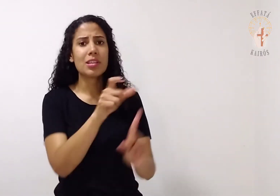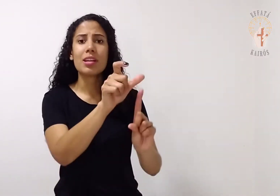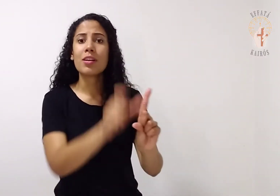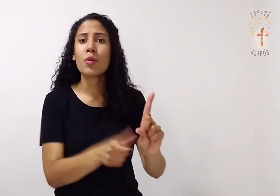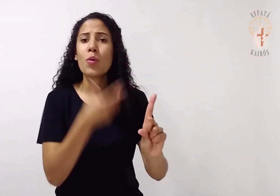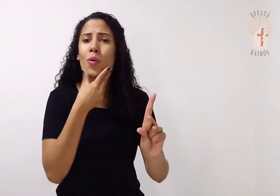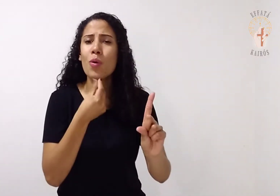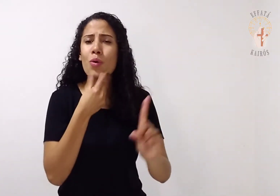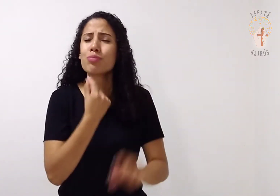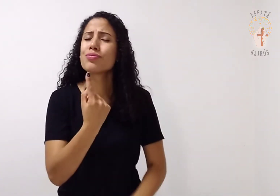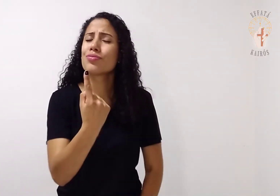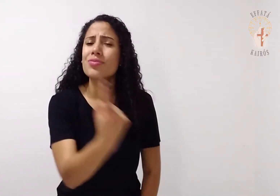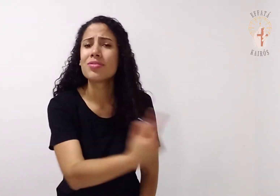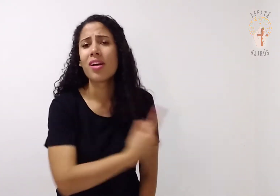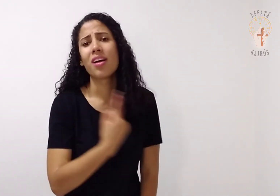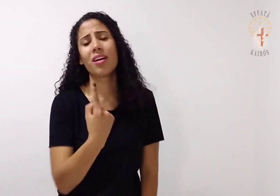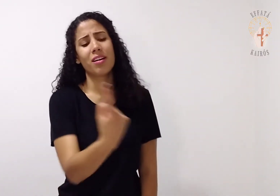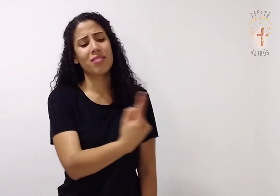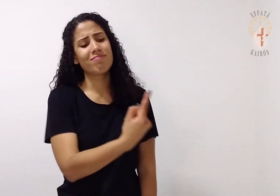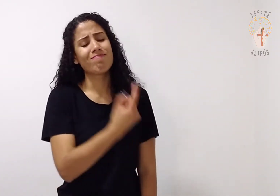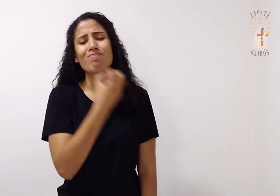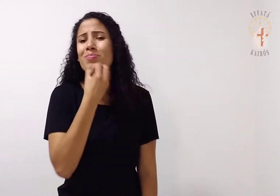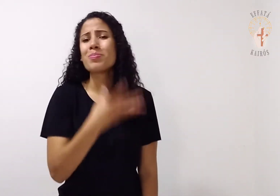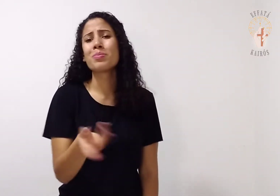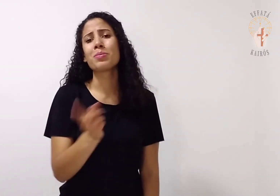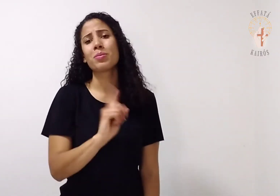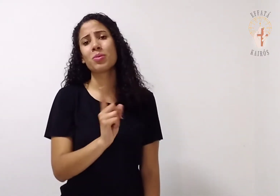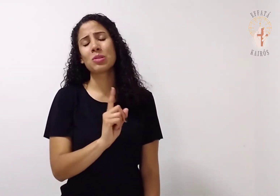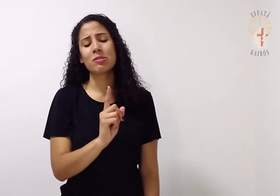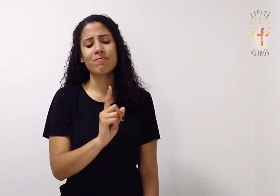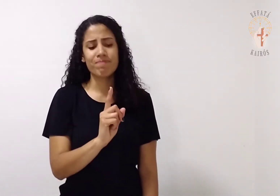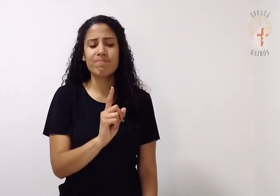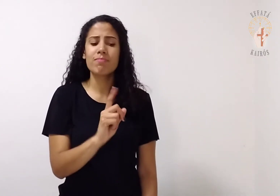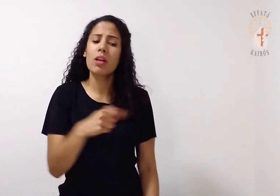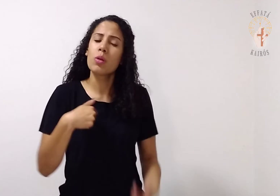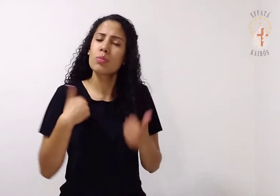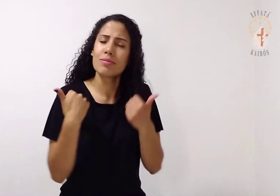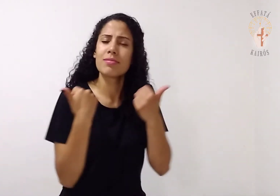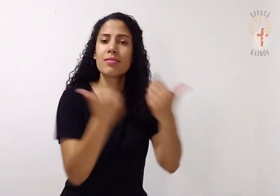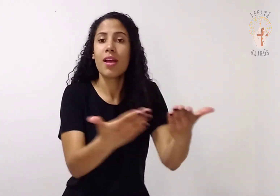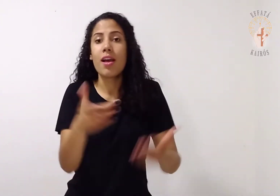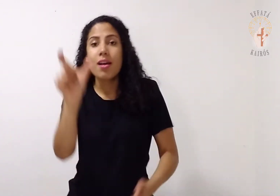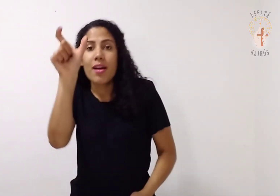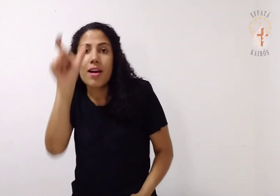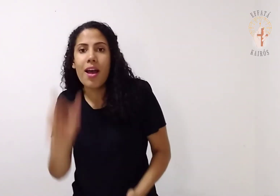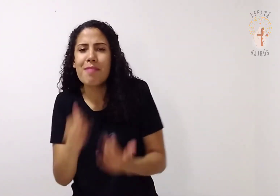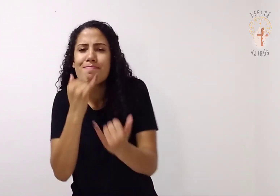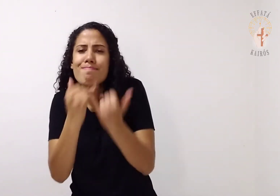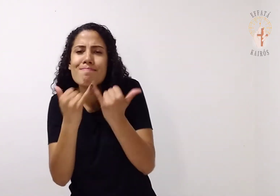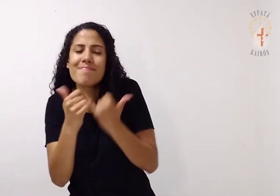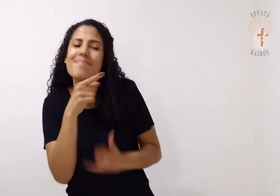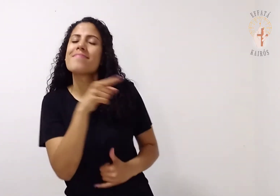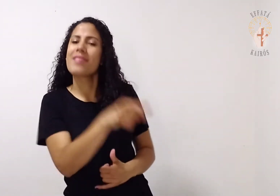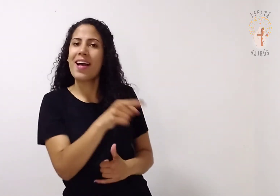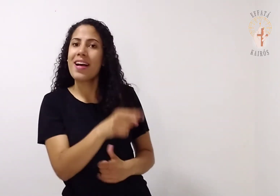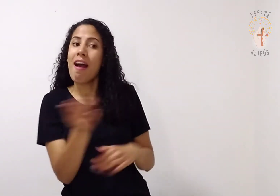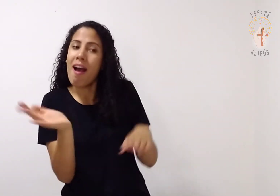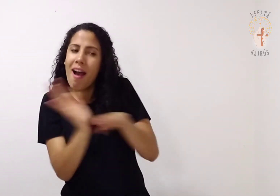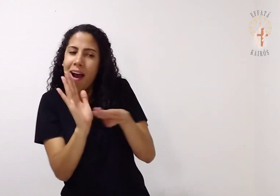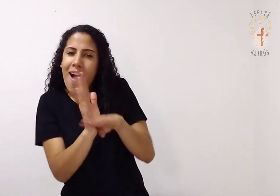Não é bom que o homem esteja só. Vou dar-lhe uma auxiliar semelhante a